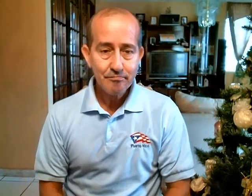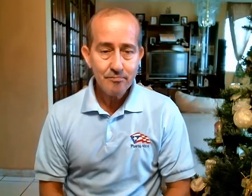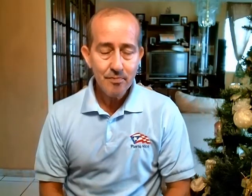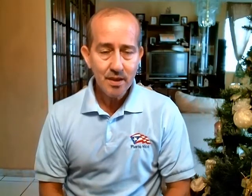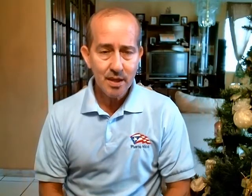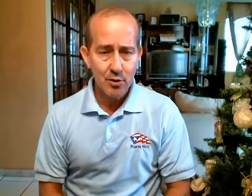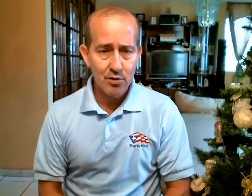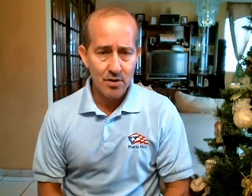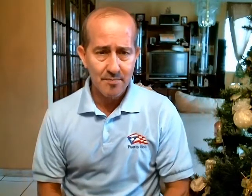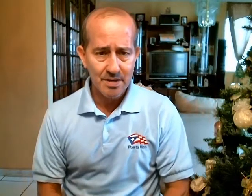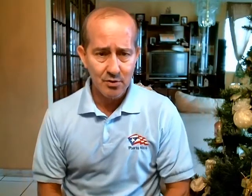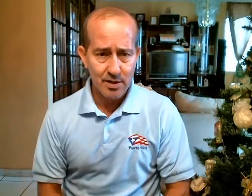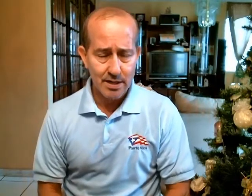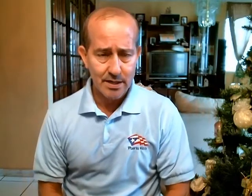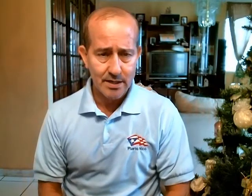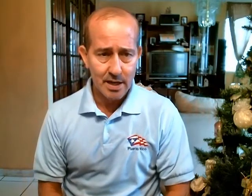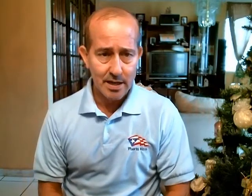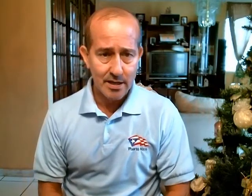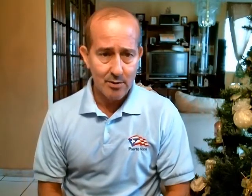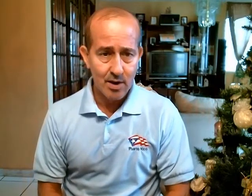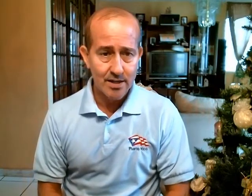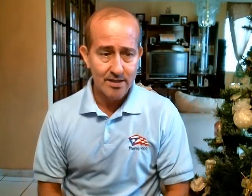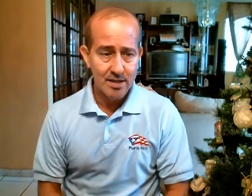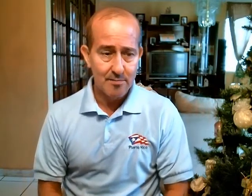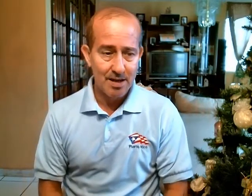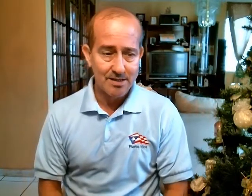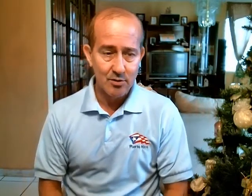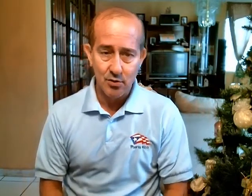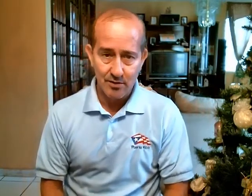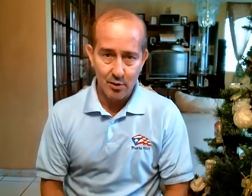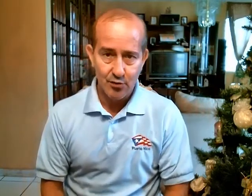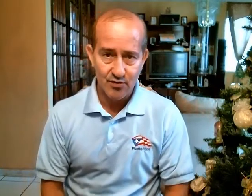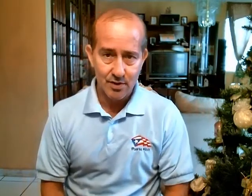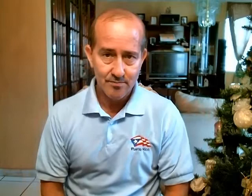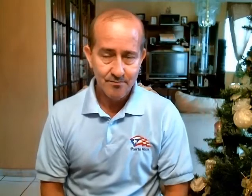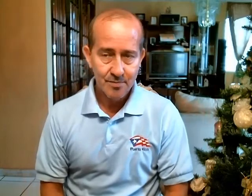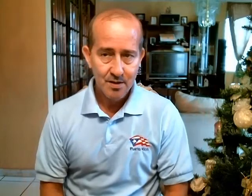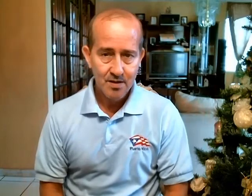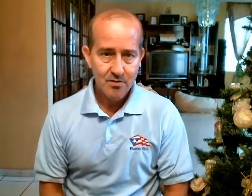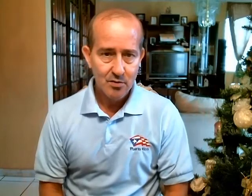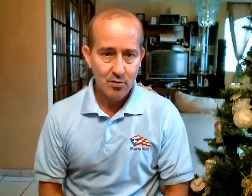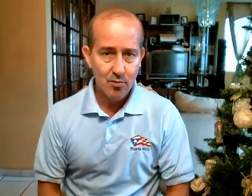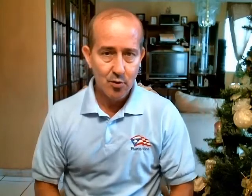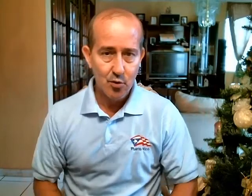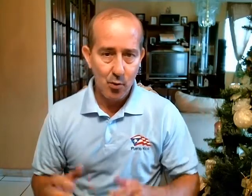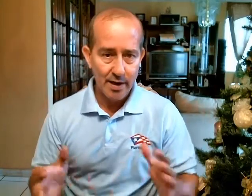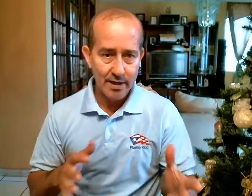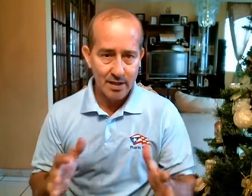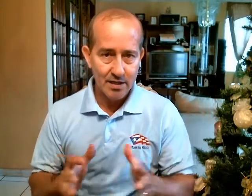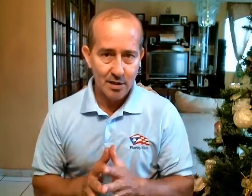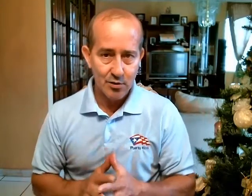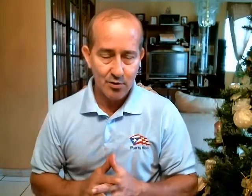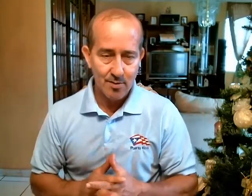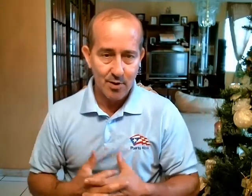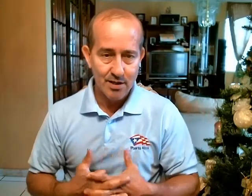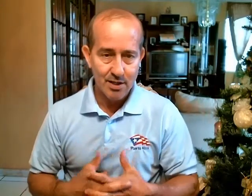Que toda persona que está en el lenguaje de señas básico debe conocer Son como 40 entre los dos, vamos a tener